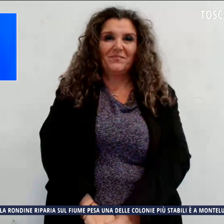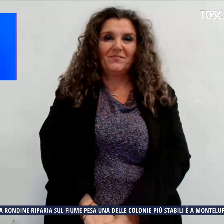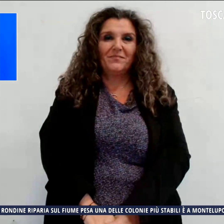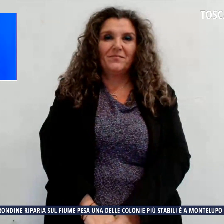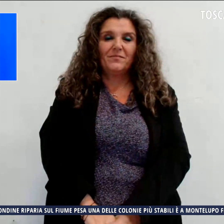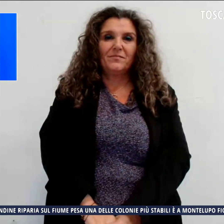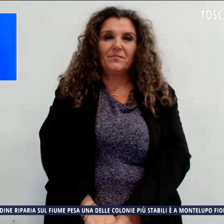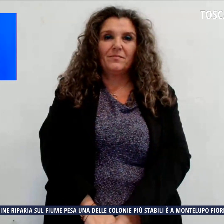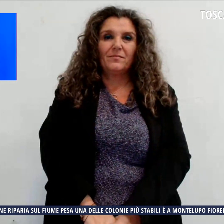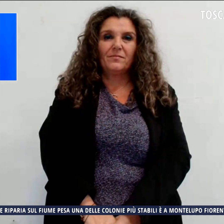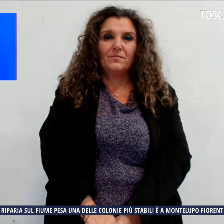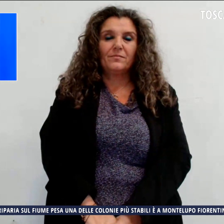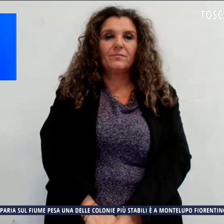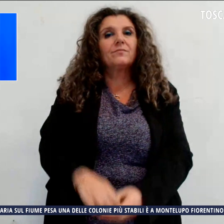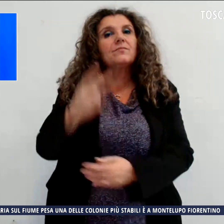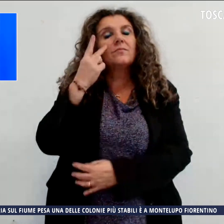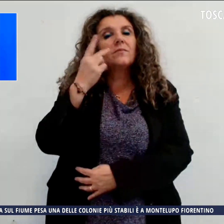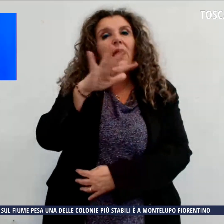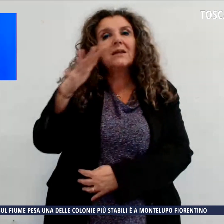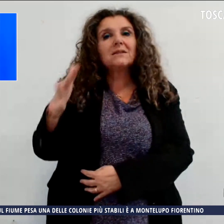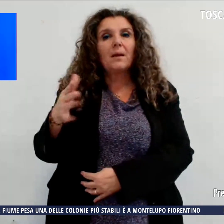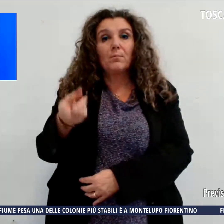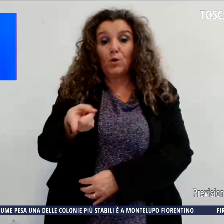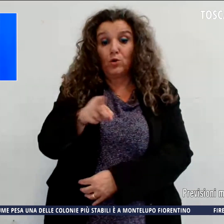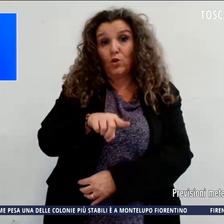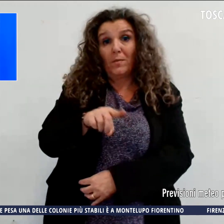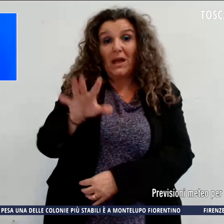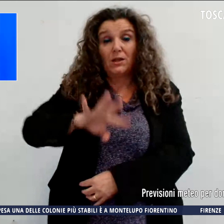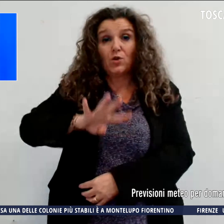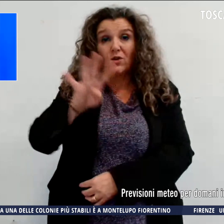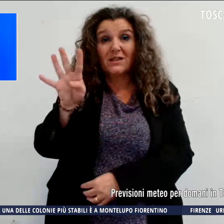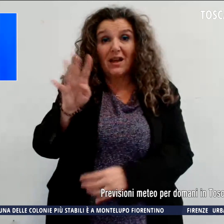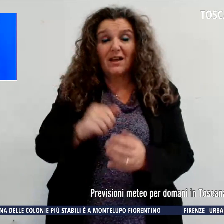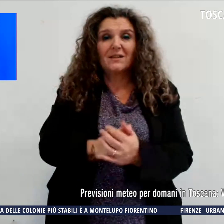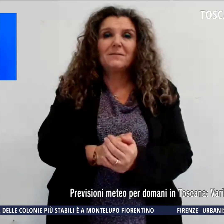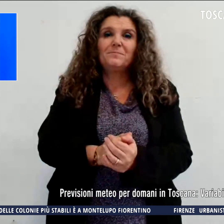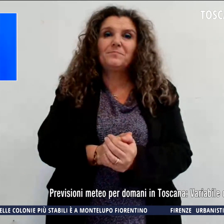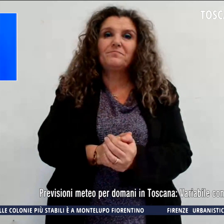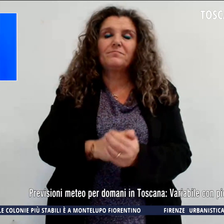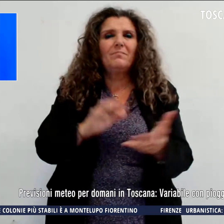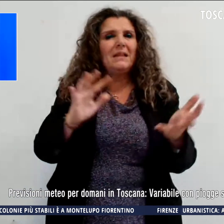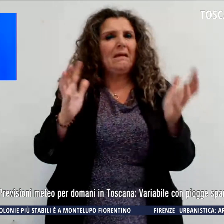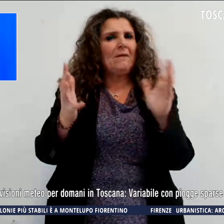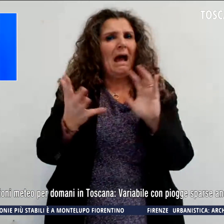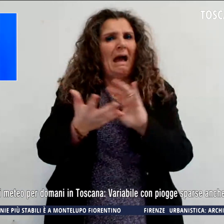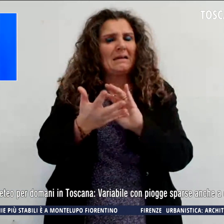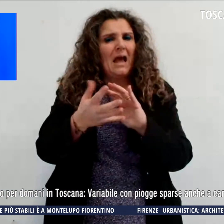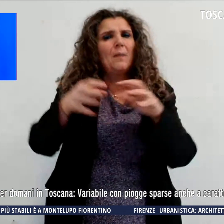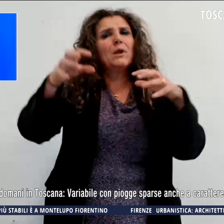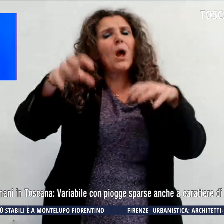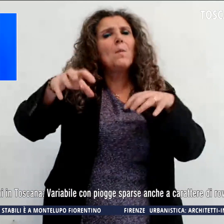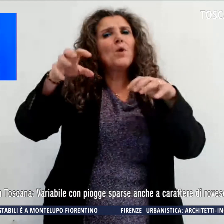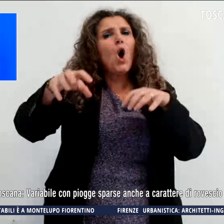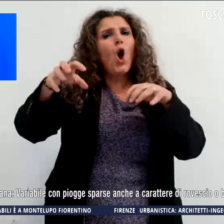E veniamo ora alle previsioni del tempo per domani in Toscana. Variabile con piogge sparse anche a